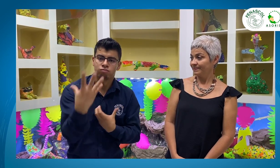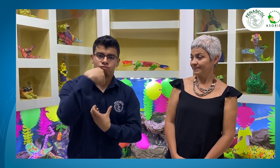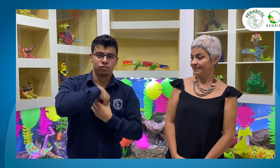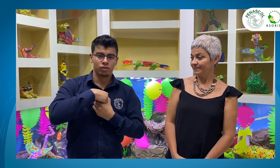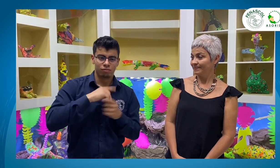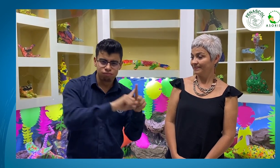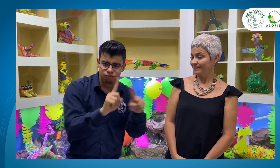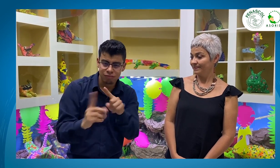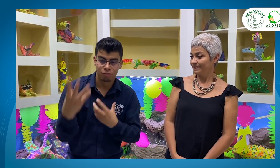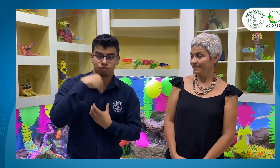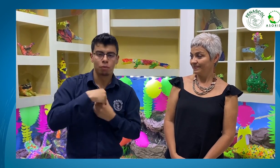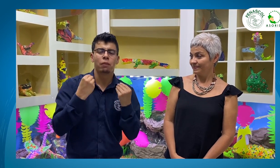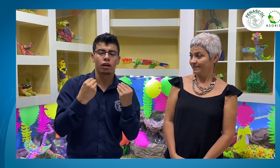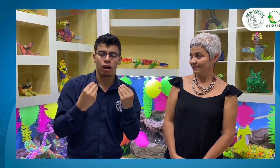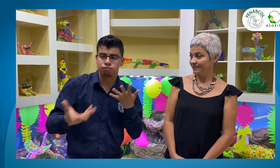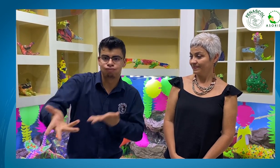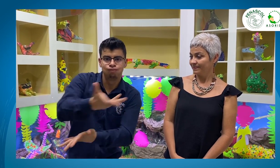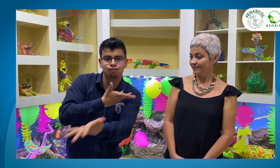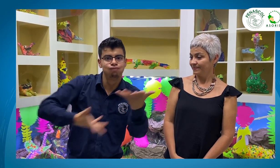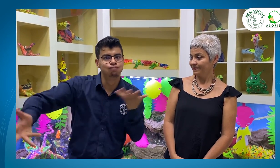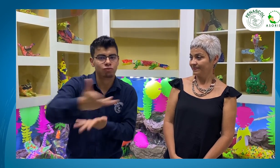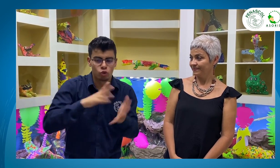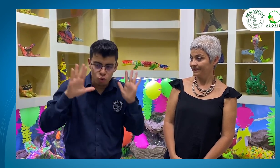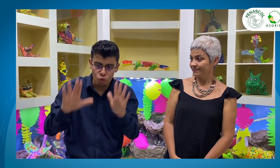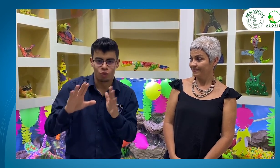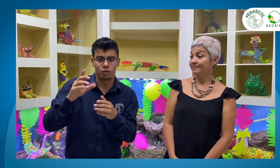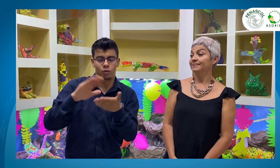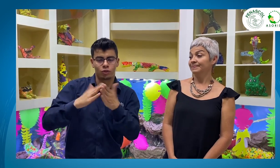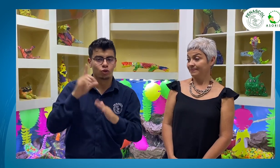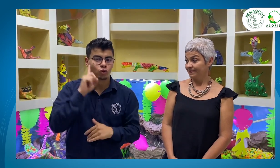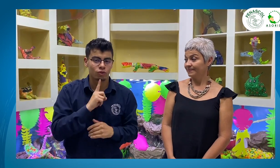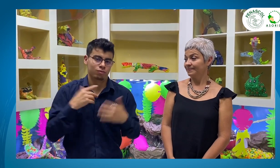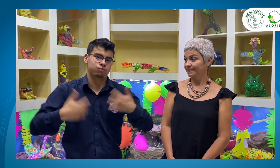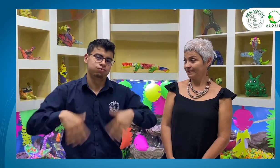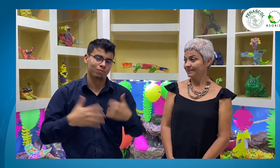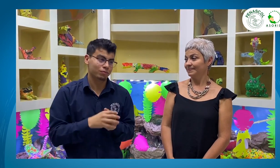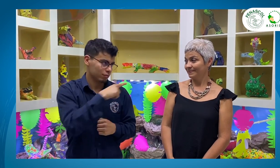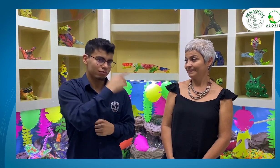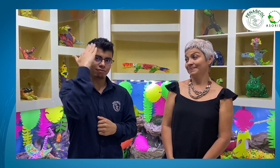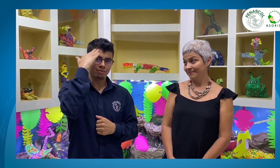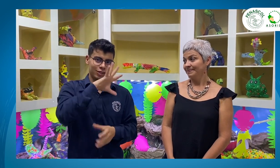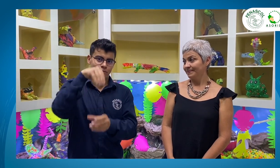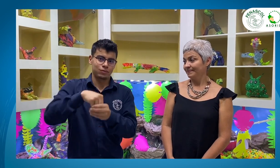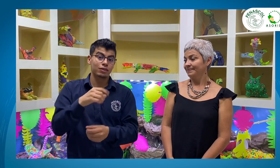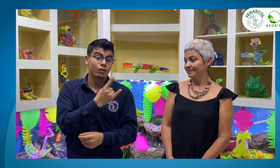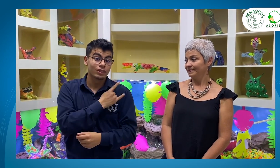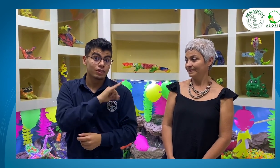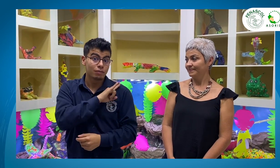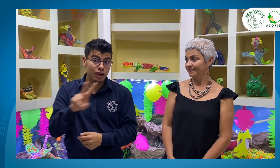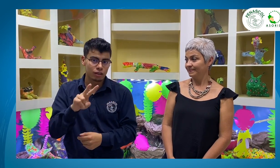se logre una buena interacción entre los intérpretes y la comunidad sorda. Y cobra más relevancia que ella haga parte de la Universidad del